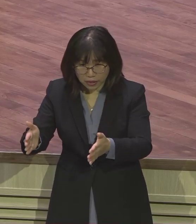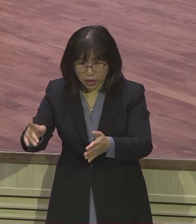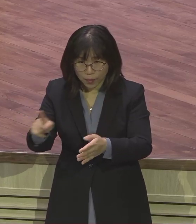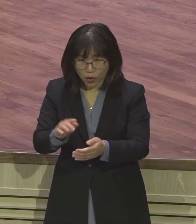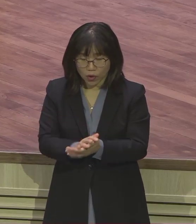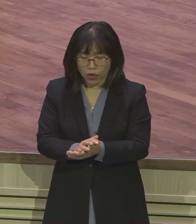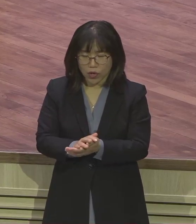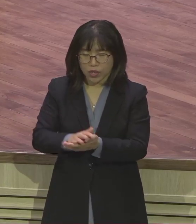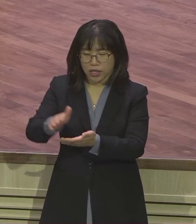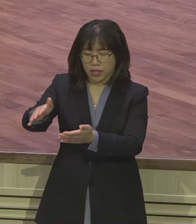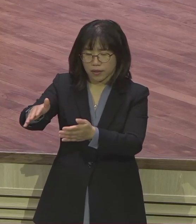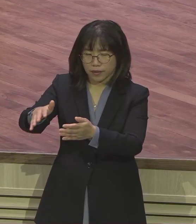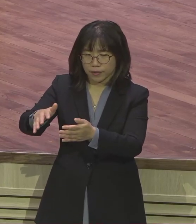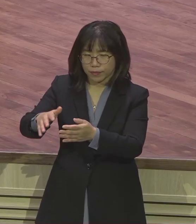속죄, 속전이라는 뜻이에요.